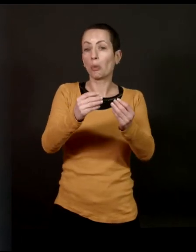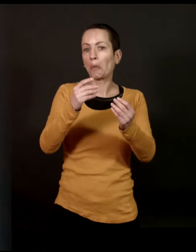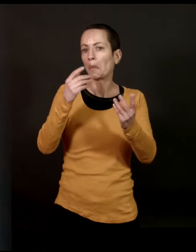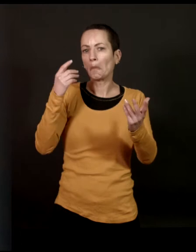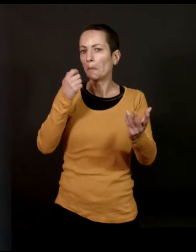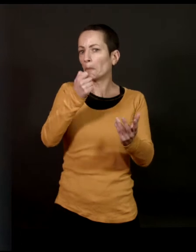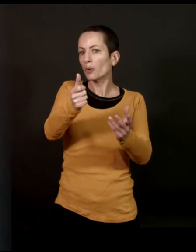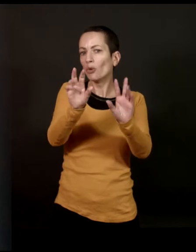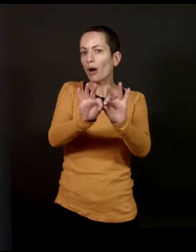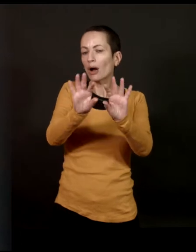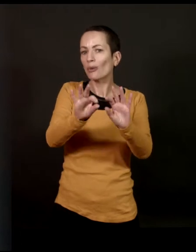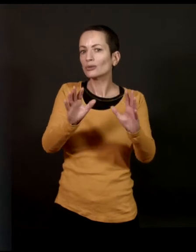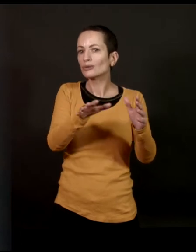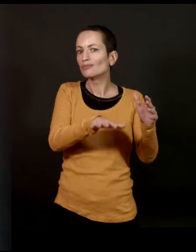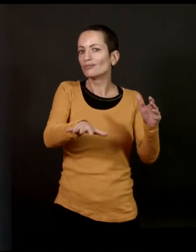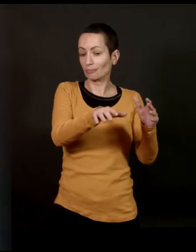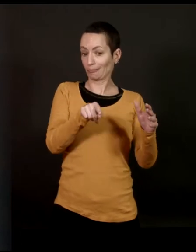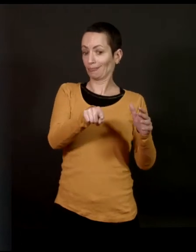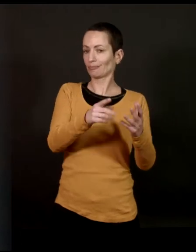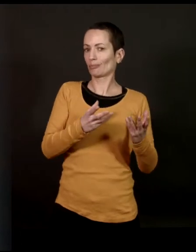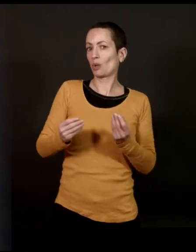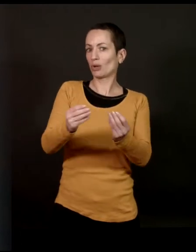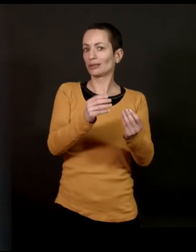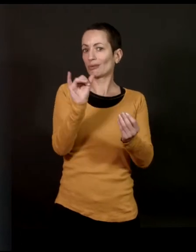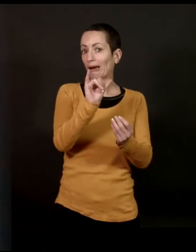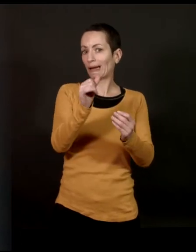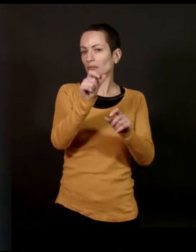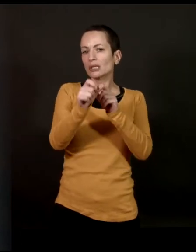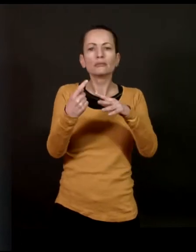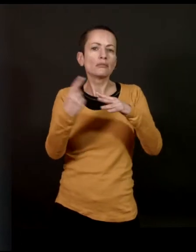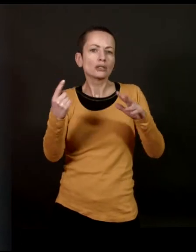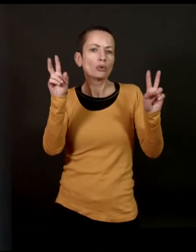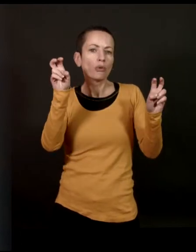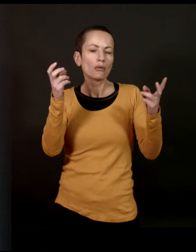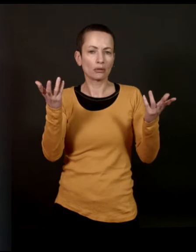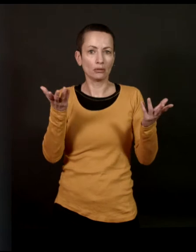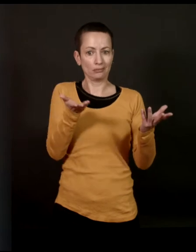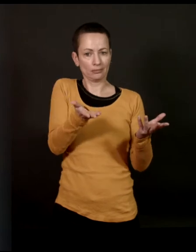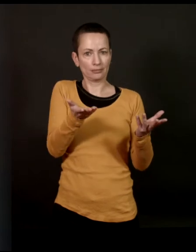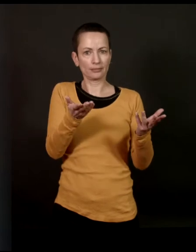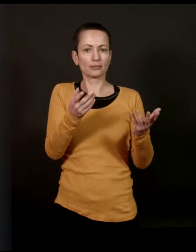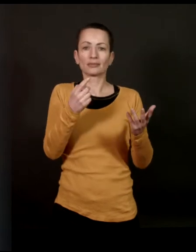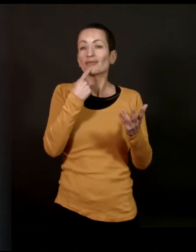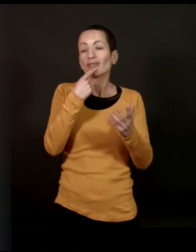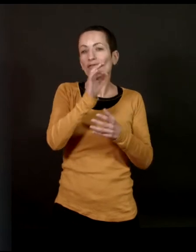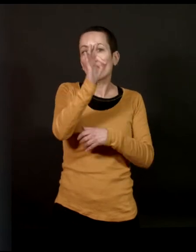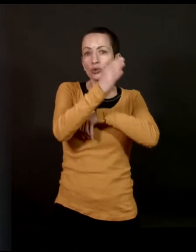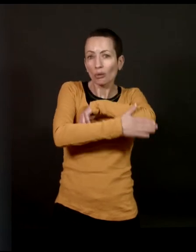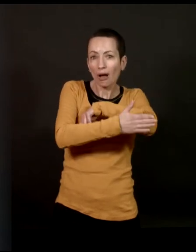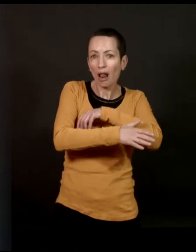population qui n'est pas assez racontée peut-être, notamment celle-là, en l'occurrence des marginaux, on va dire. Enfin, il y à la fois la France rurale